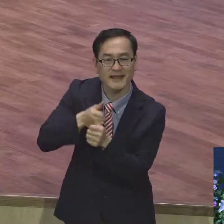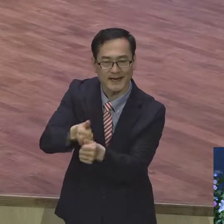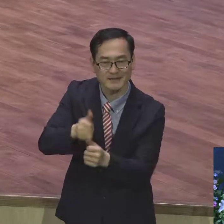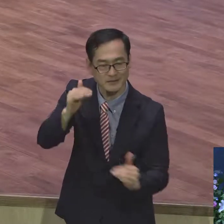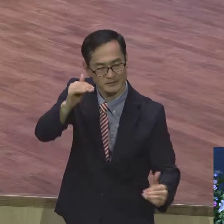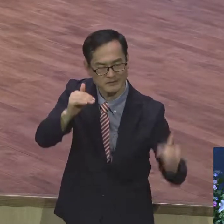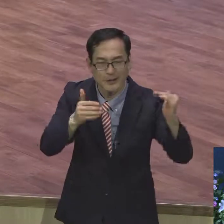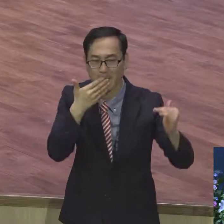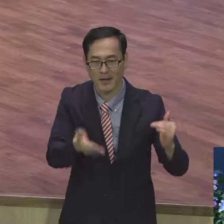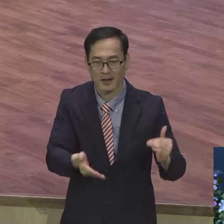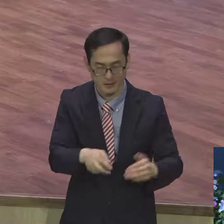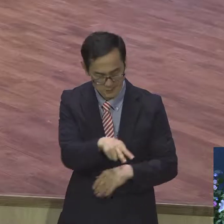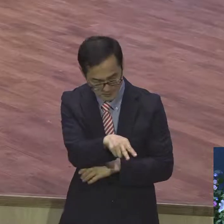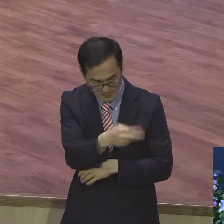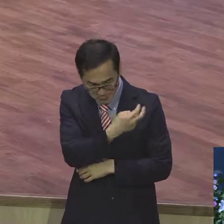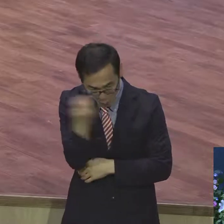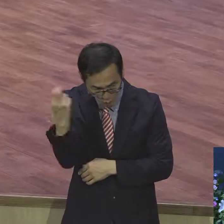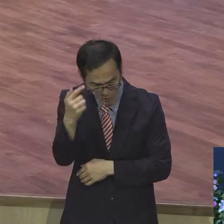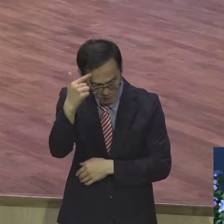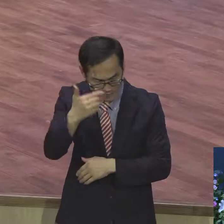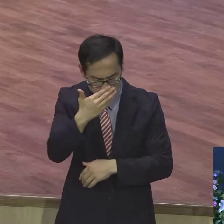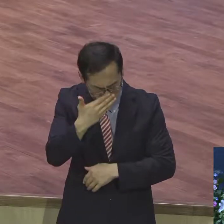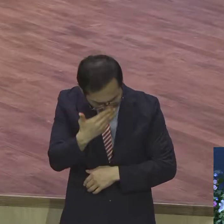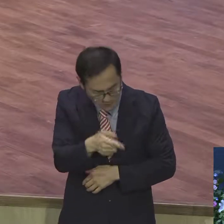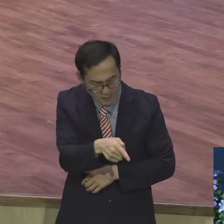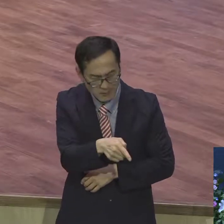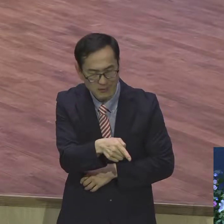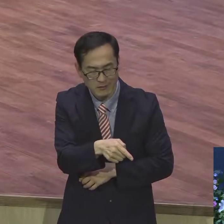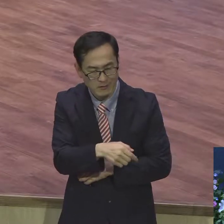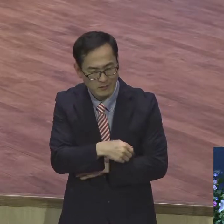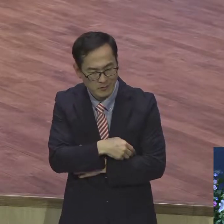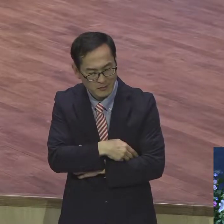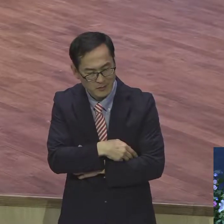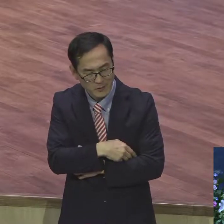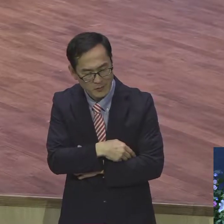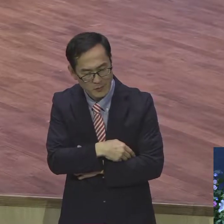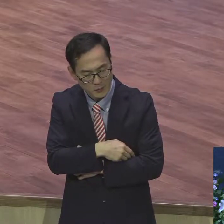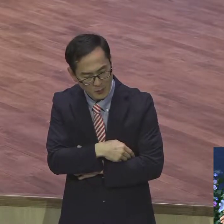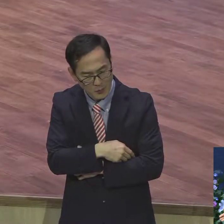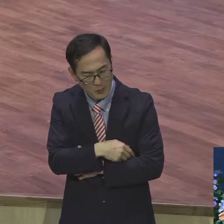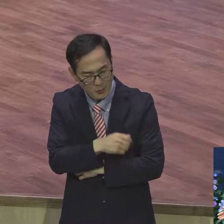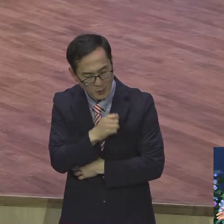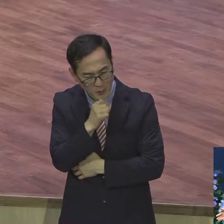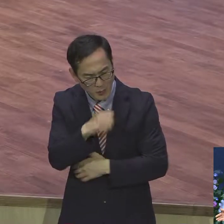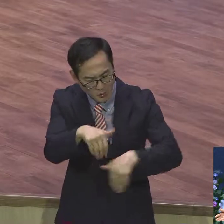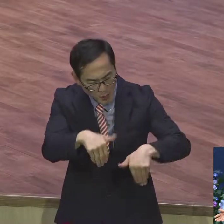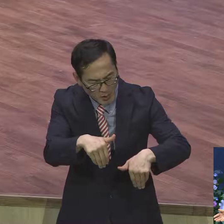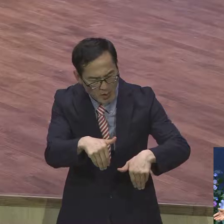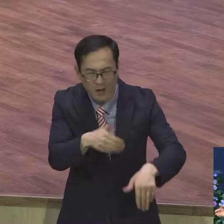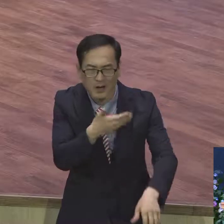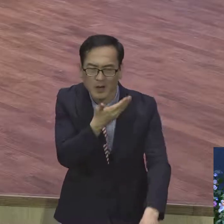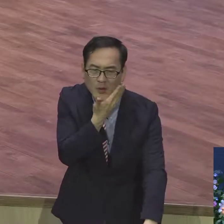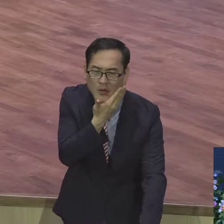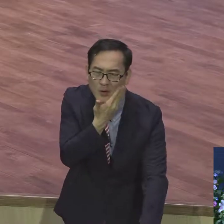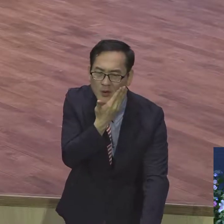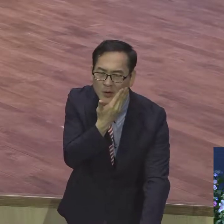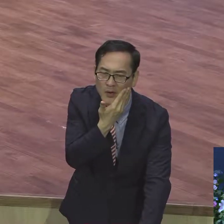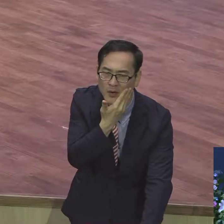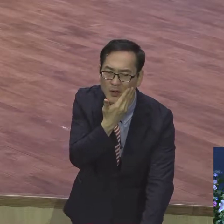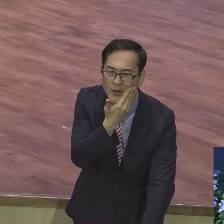말이에요. 진실되고 똑똑하단 말이에요. 아주 사람이 성실하단 말이에요. 노예 생활하는데 보니까 이놈을 양자로 뽑을